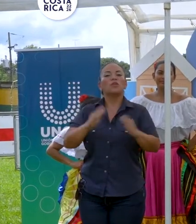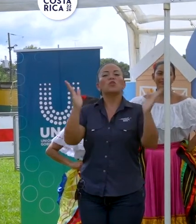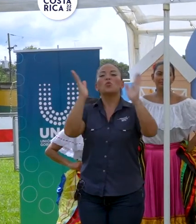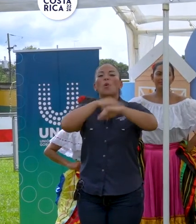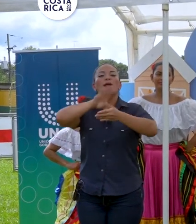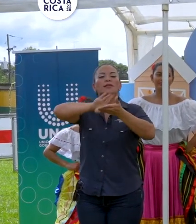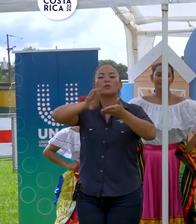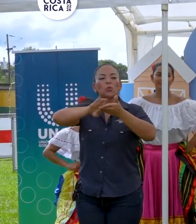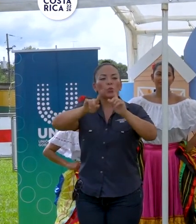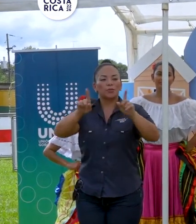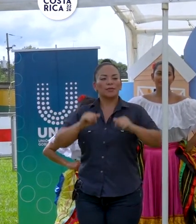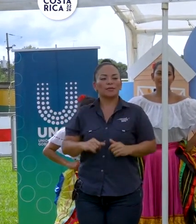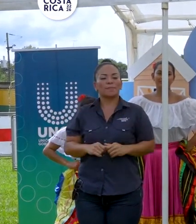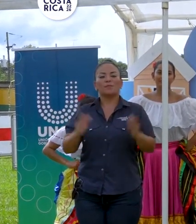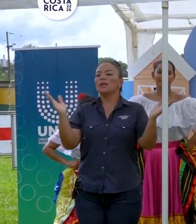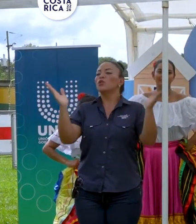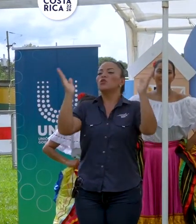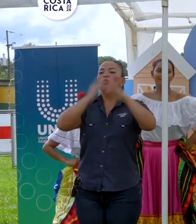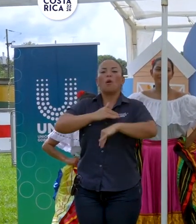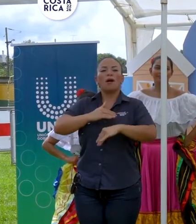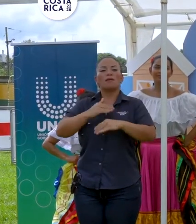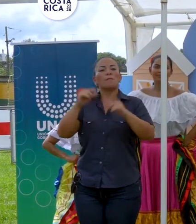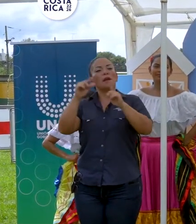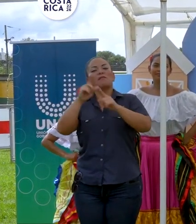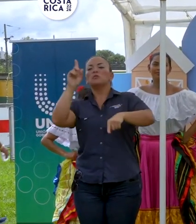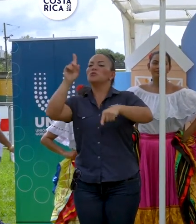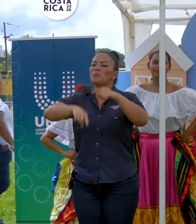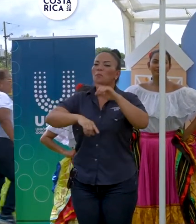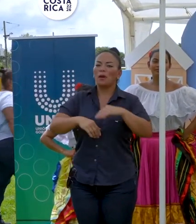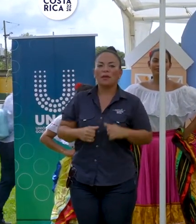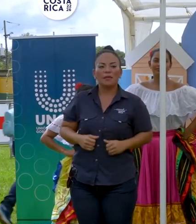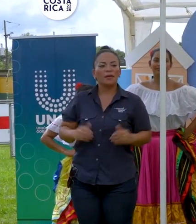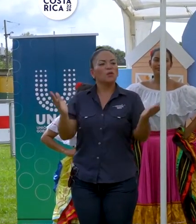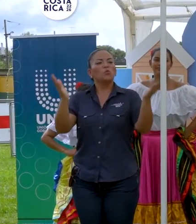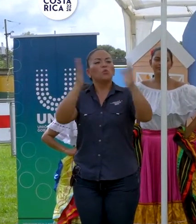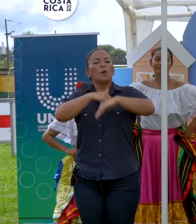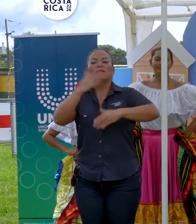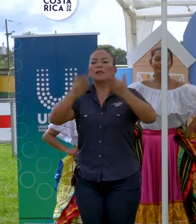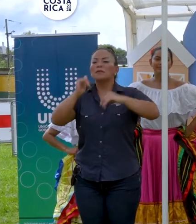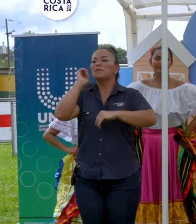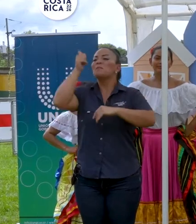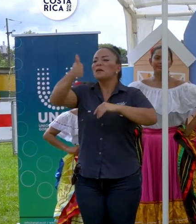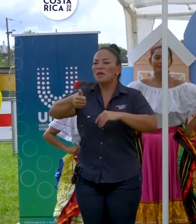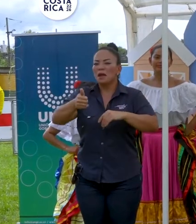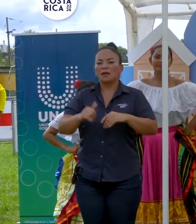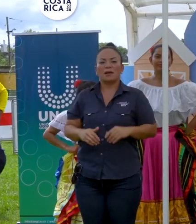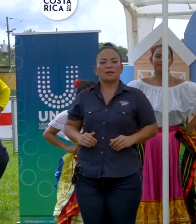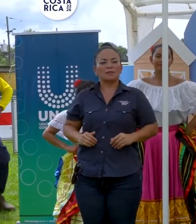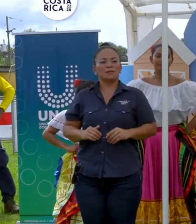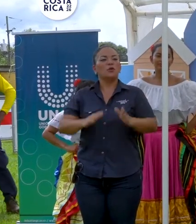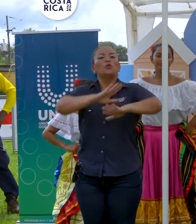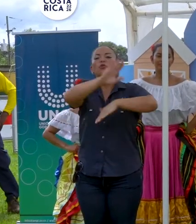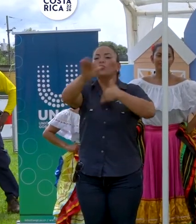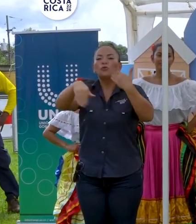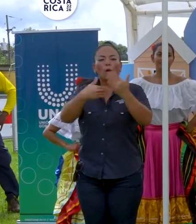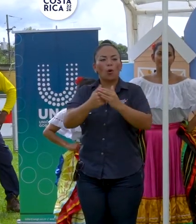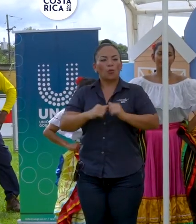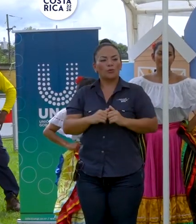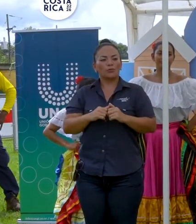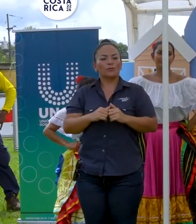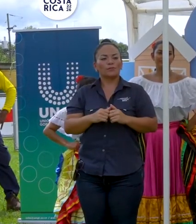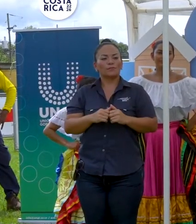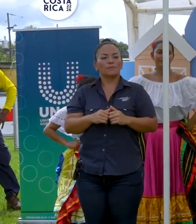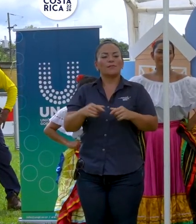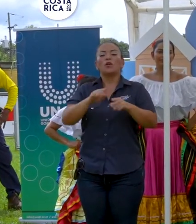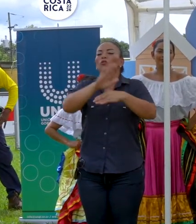hay excusas, no hay no se puedes, no hay tal vez mañana. Todos somos